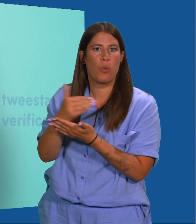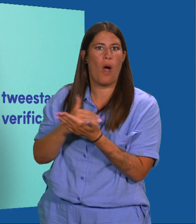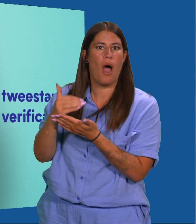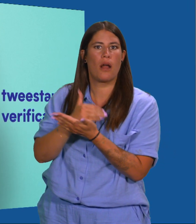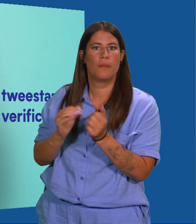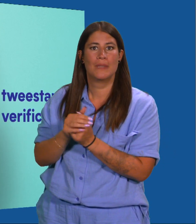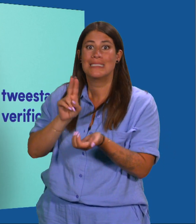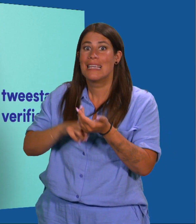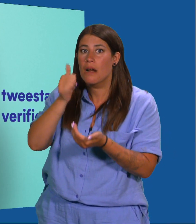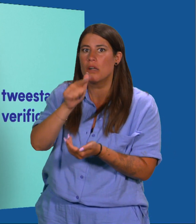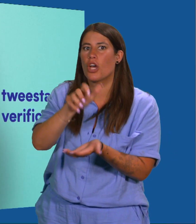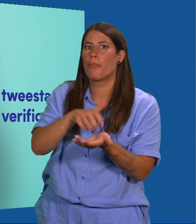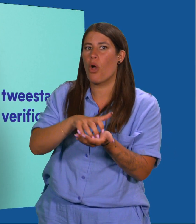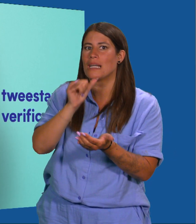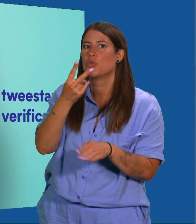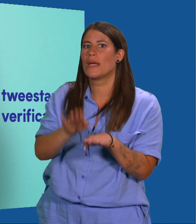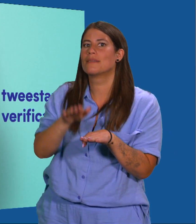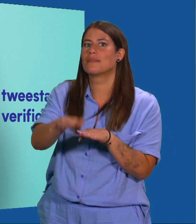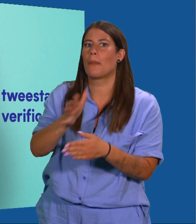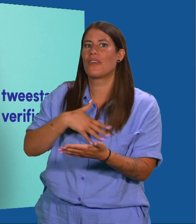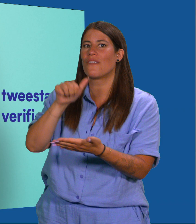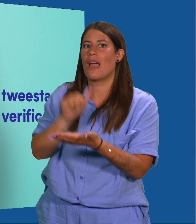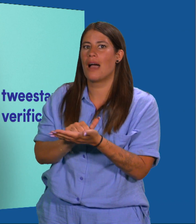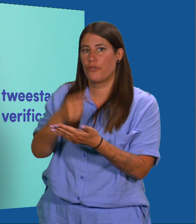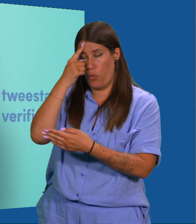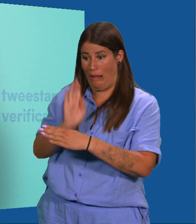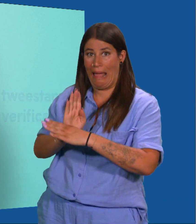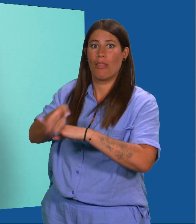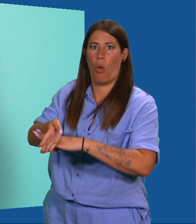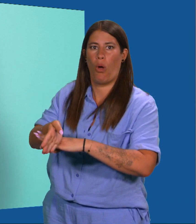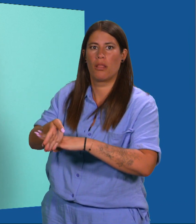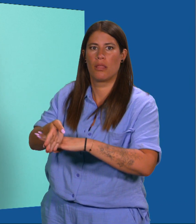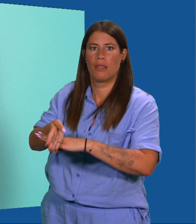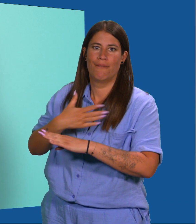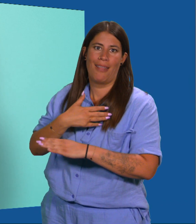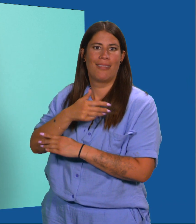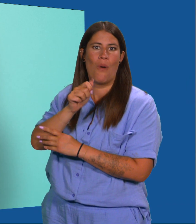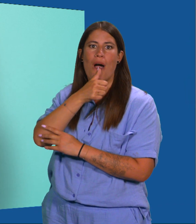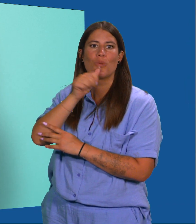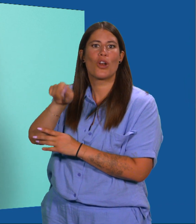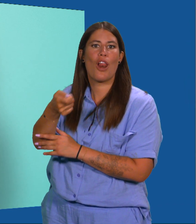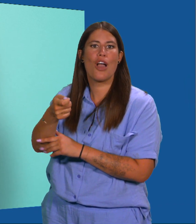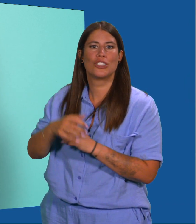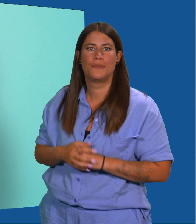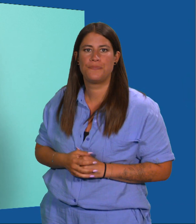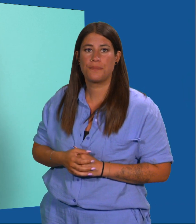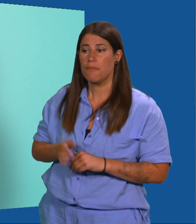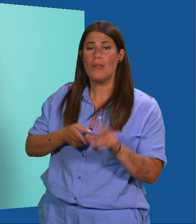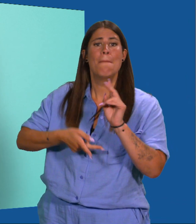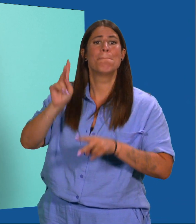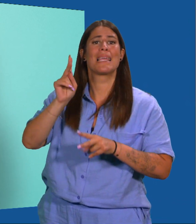gebruik maakt van tweestapsverificatie om in te loggen in je wachtwoordkluis. De meeste